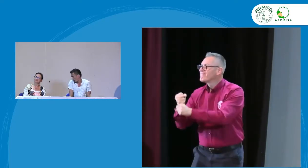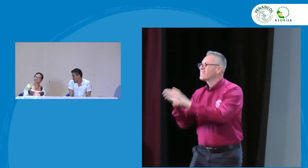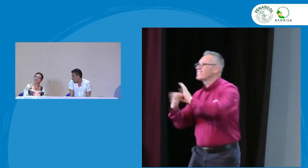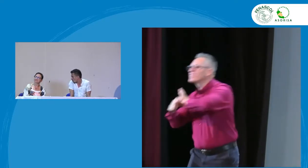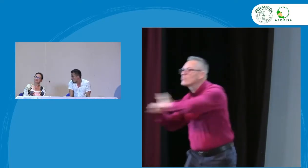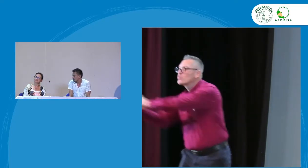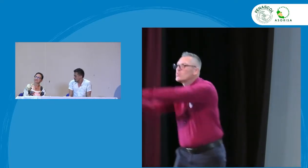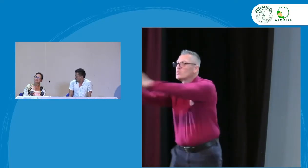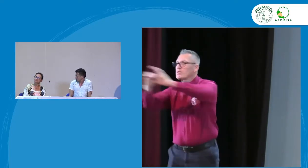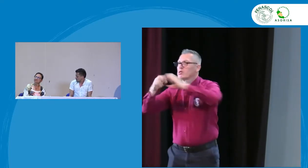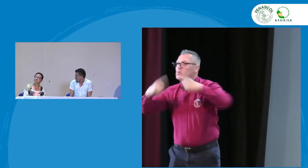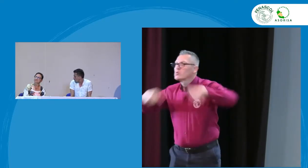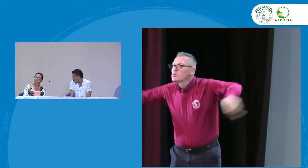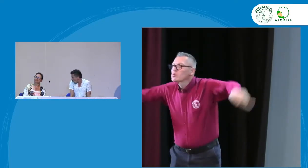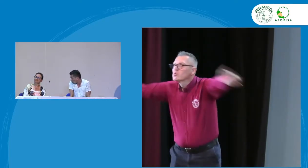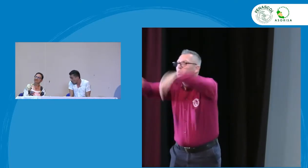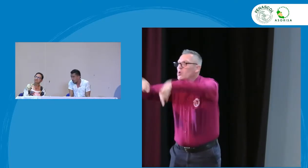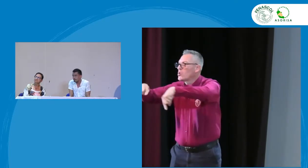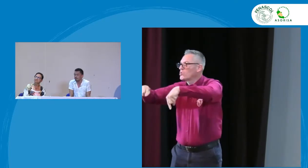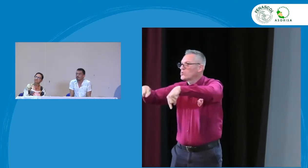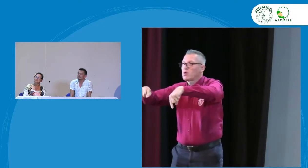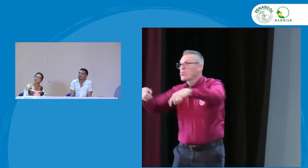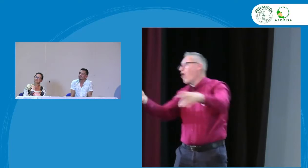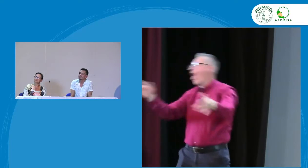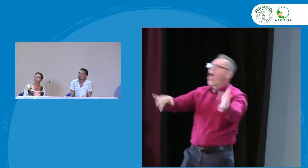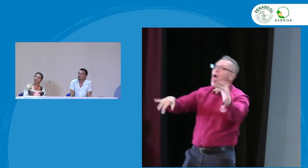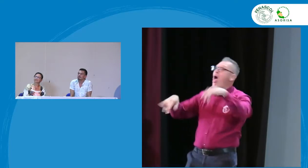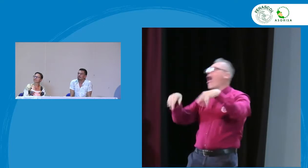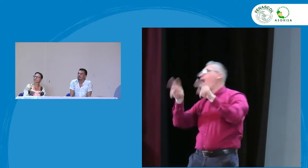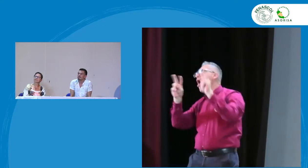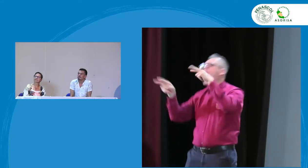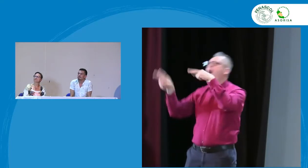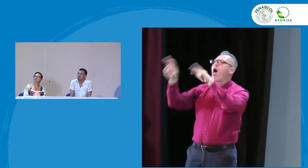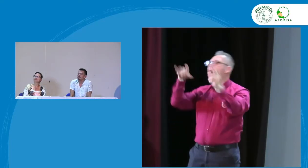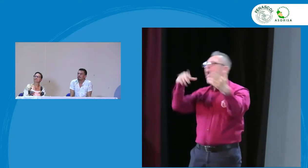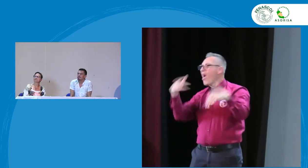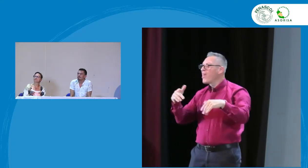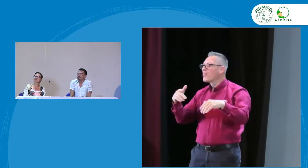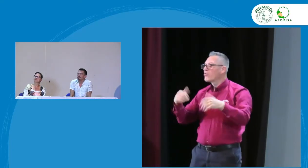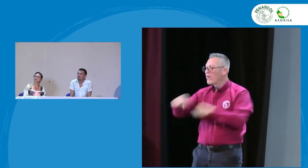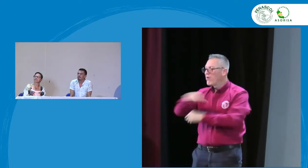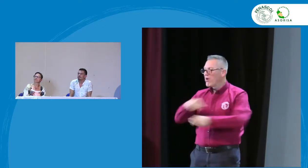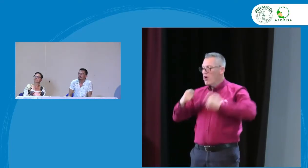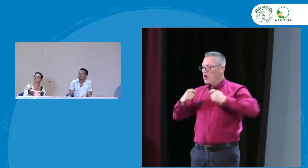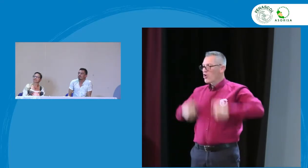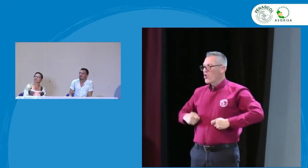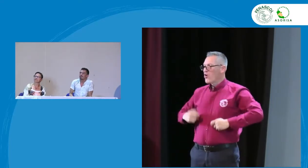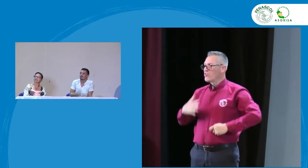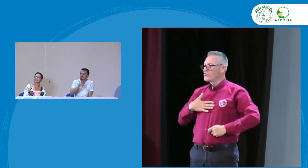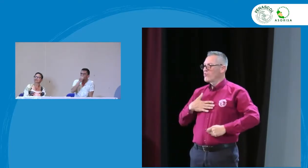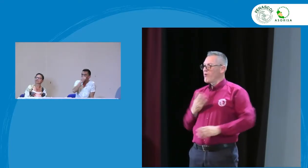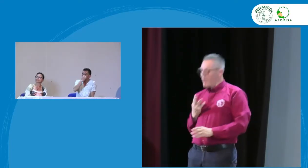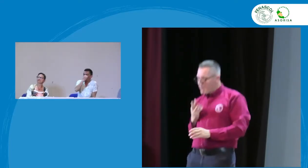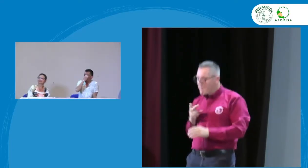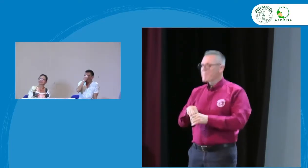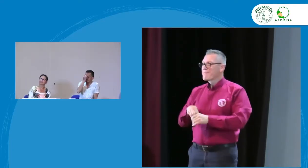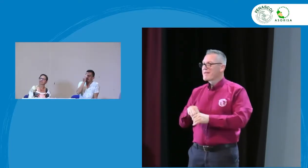y que de esta manera propongamos esas esas acciones a gobierno y que no simplemente estemos allí como